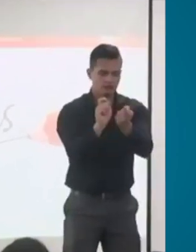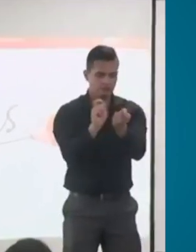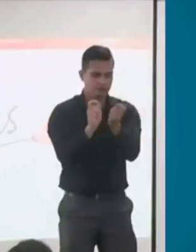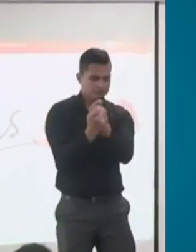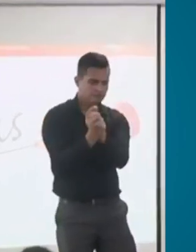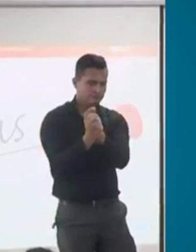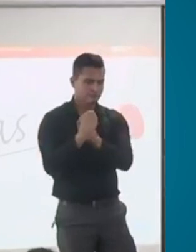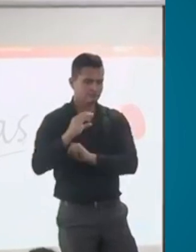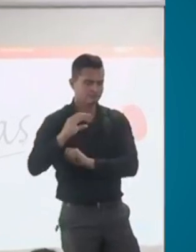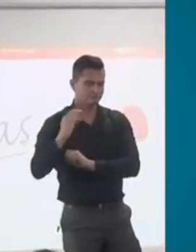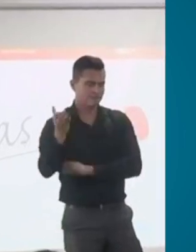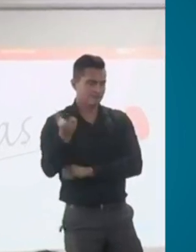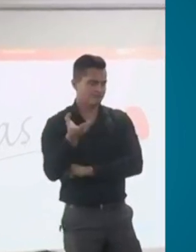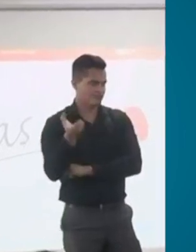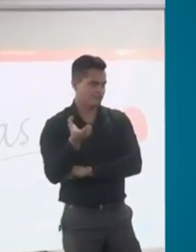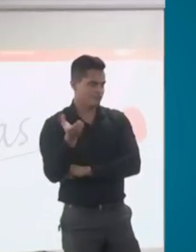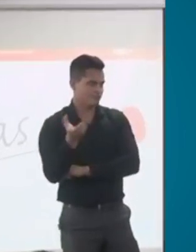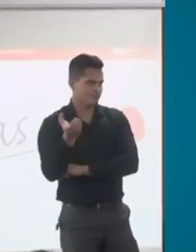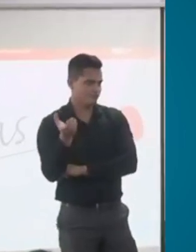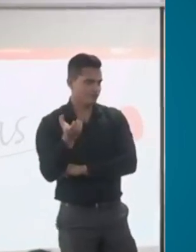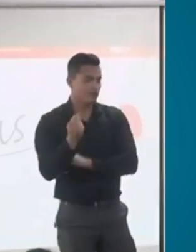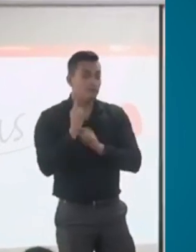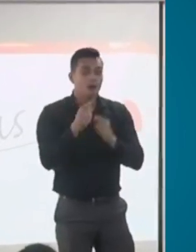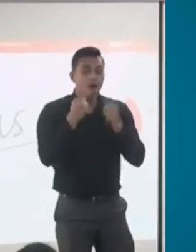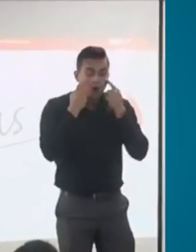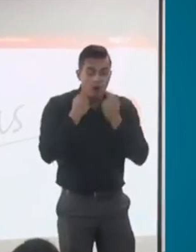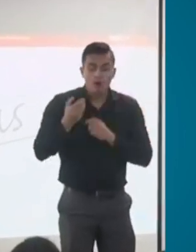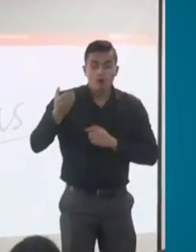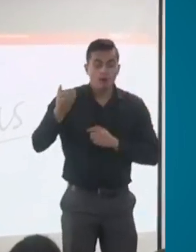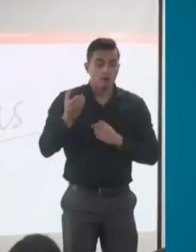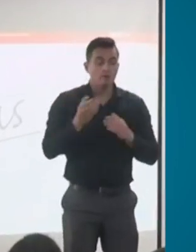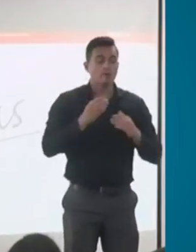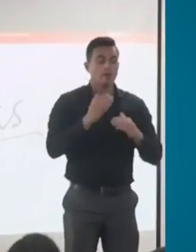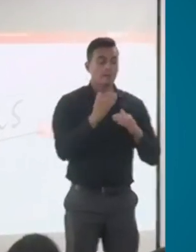pensión puede ser inferior al salario mínimo legal vigente.